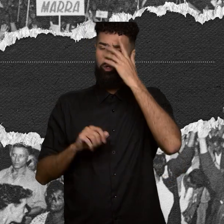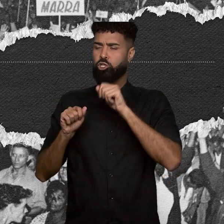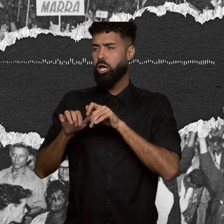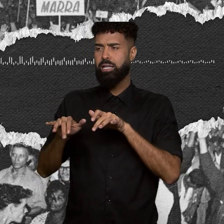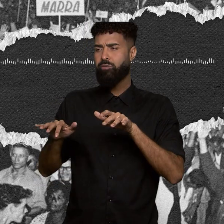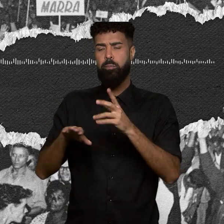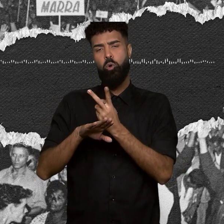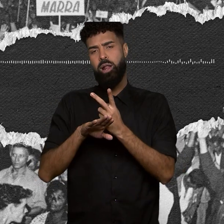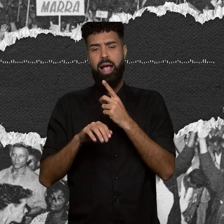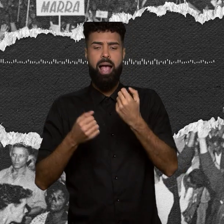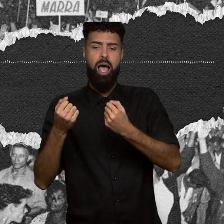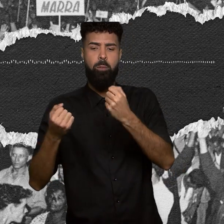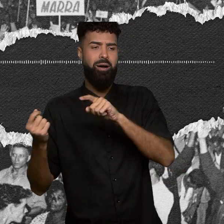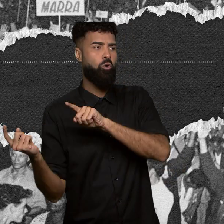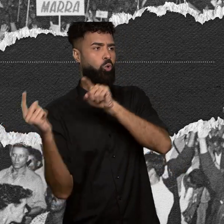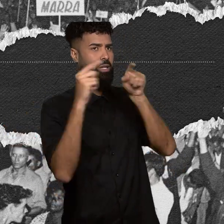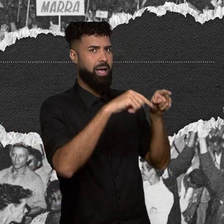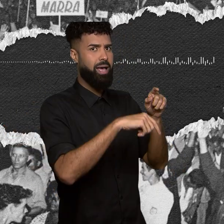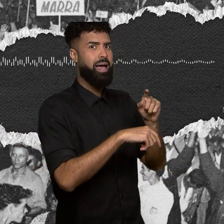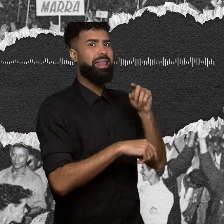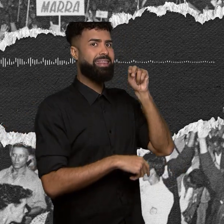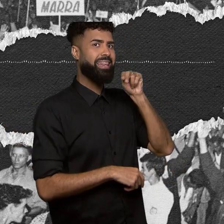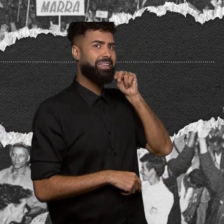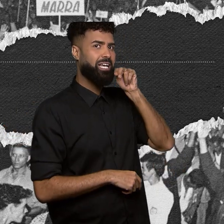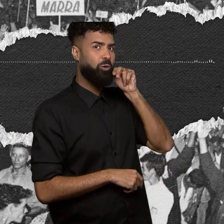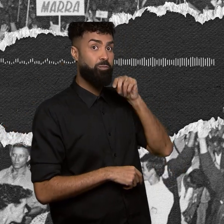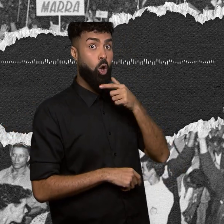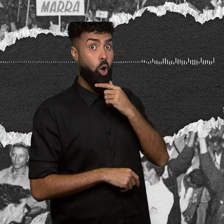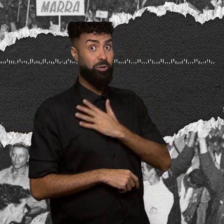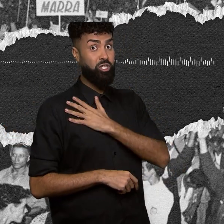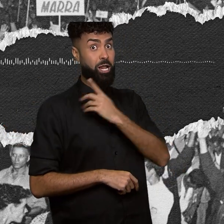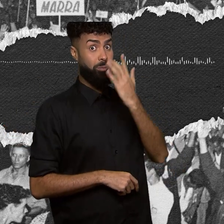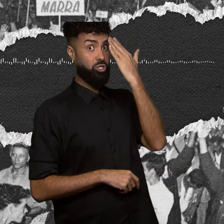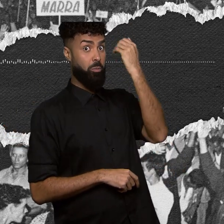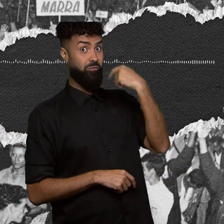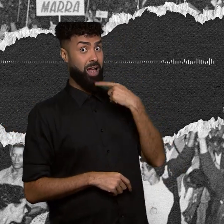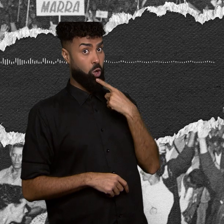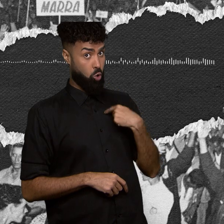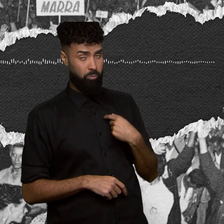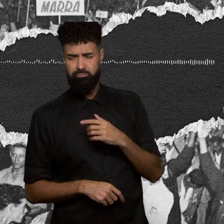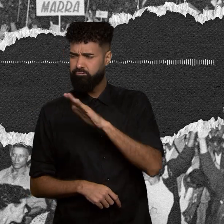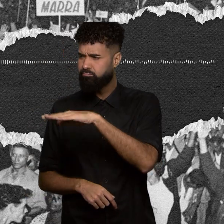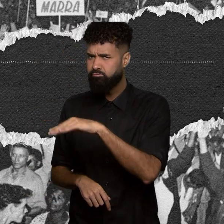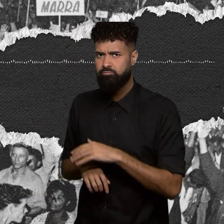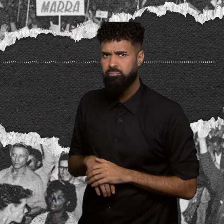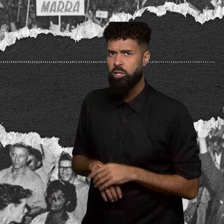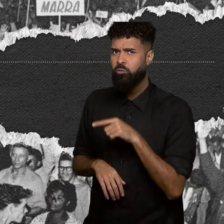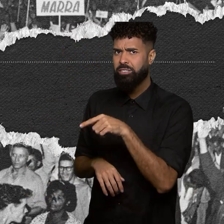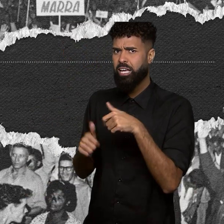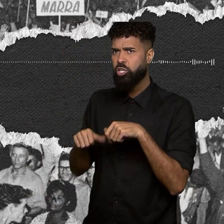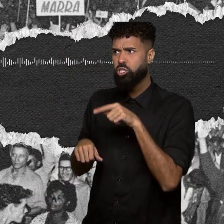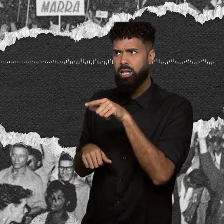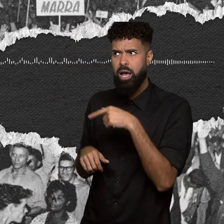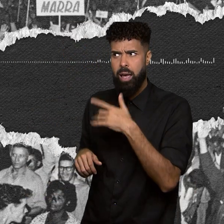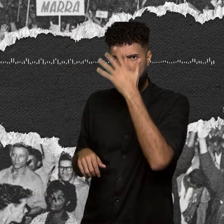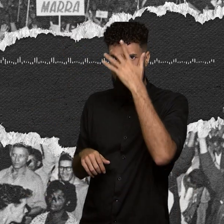Natal, o general me chamou e disse Meu jovem, você está engordando cascavés nesses sertões. Ao que